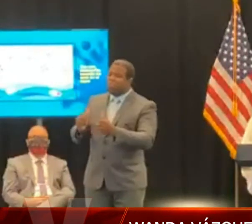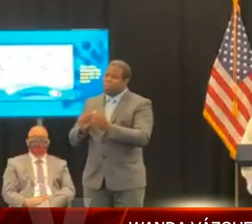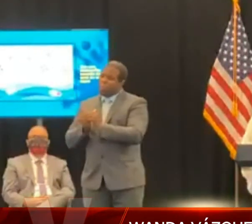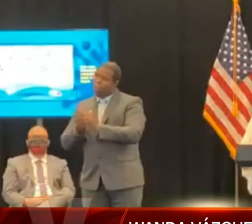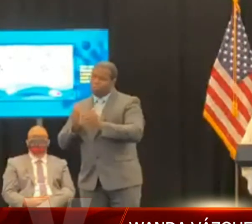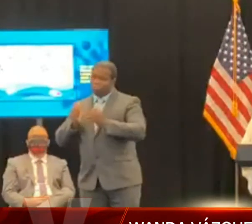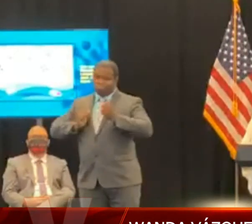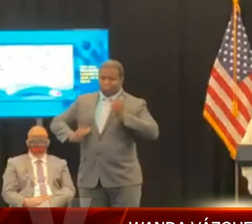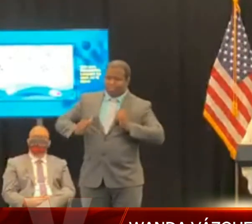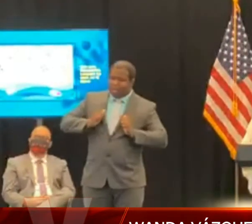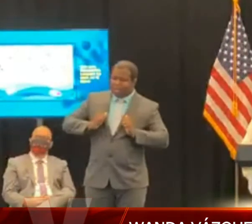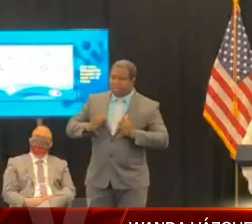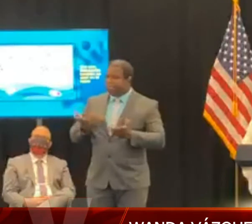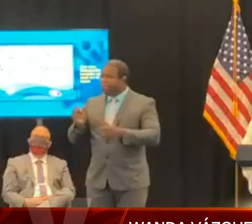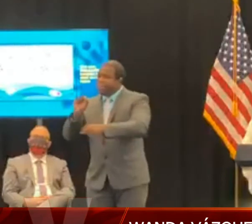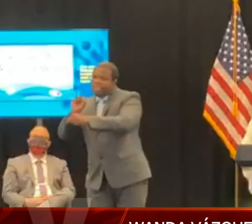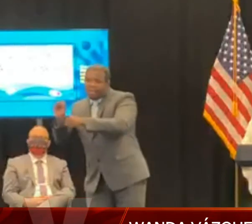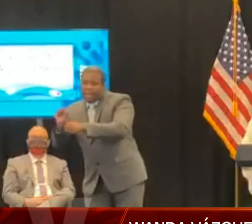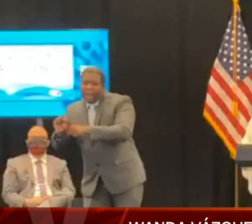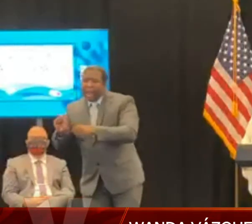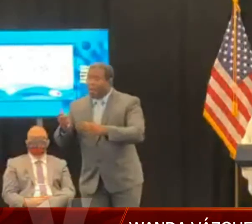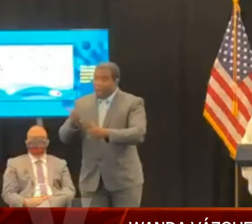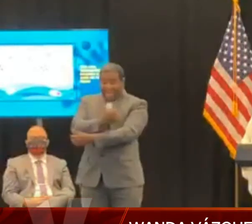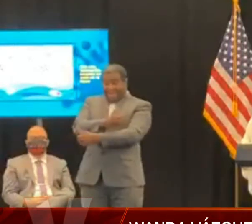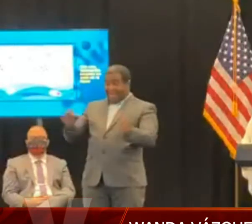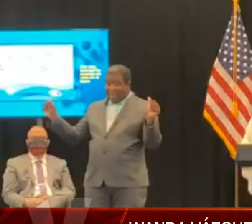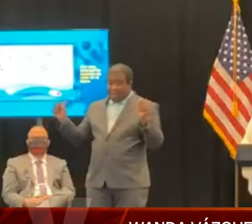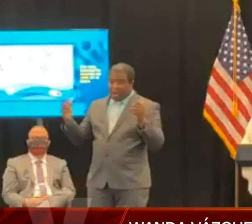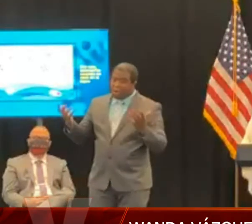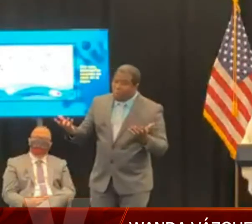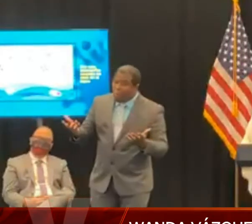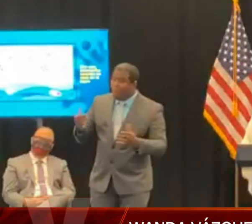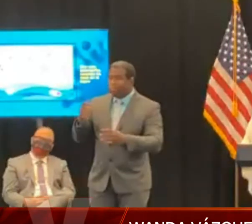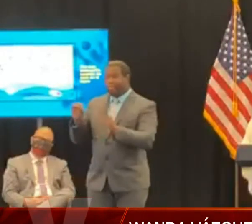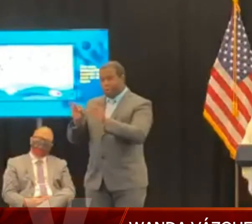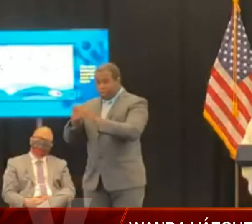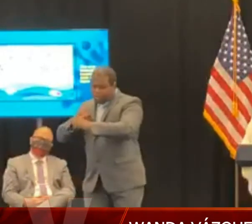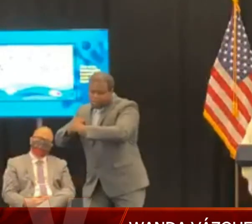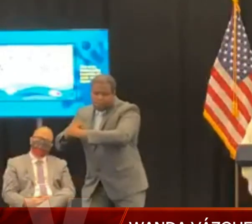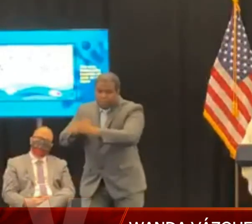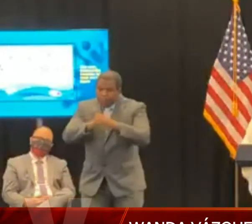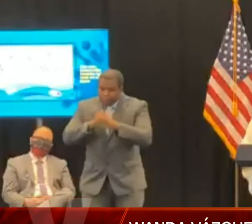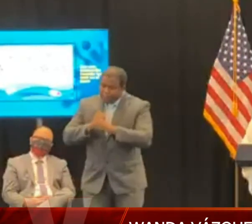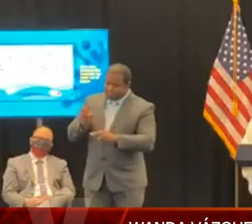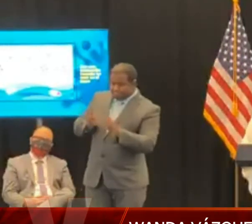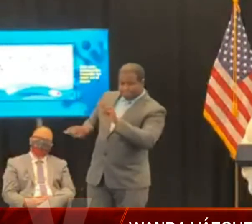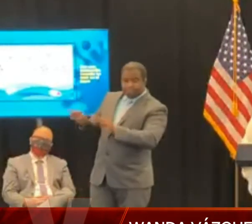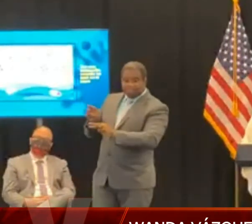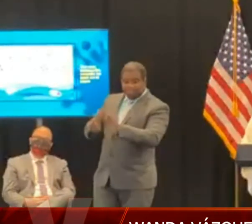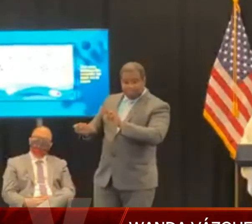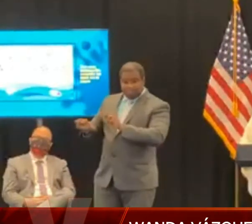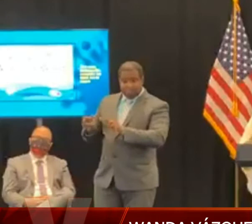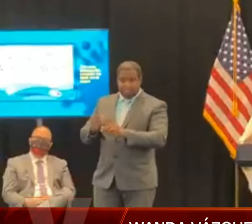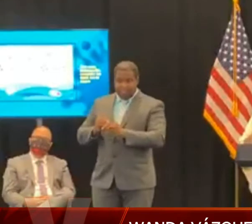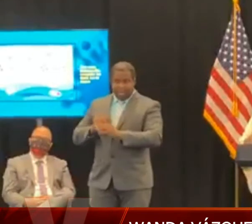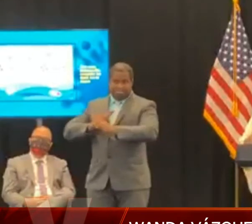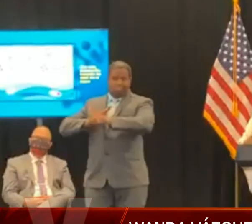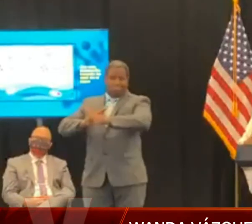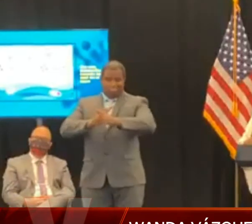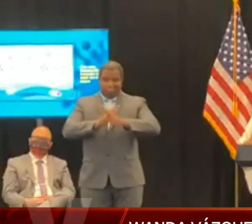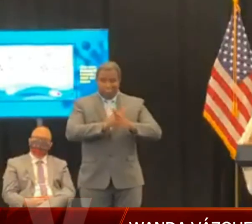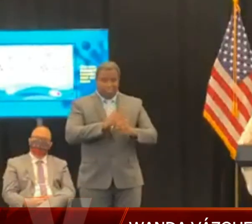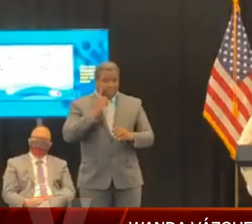Continúan desautorizados los desfiles, las caravanas y las actividades análogas que propendan al